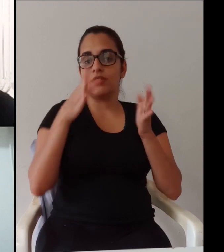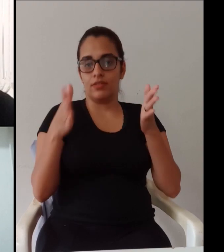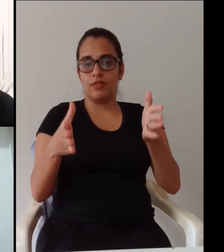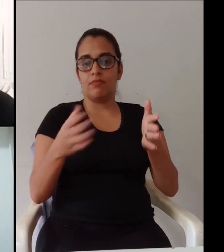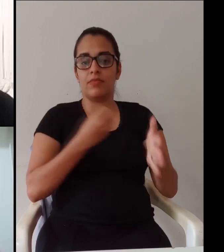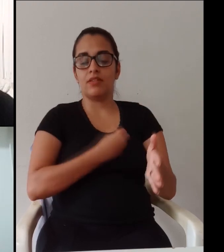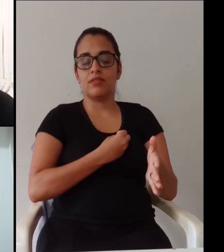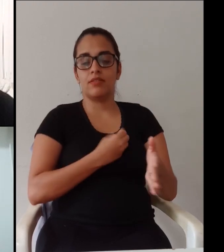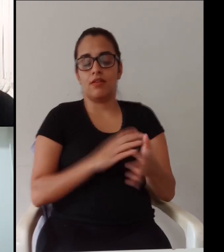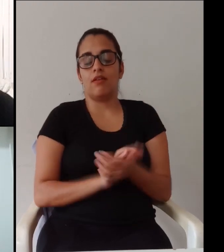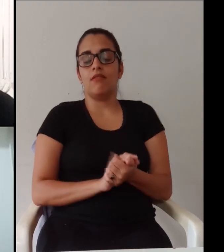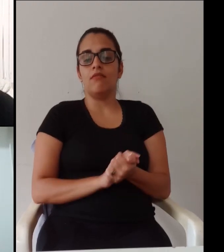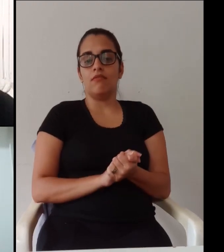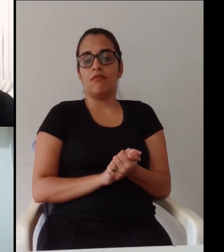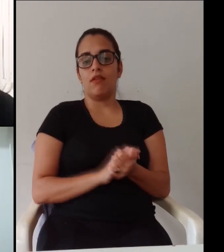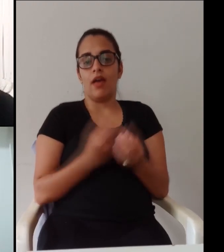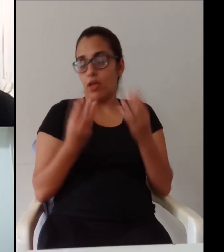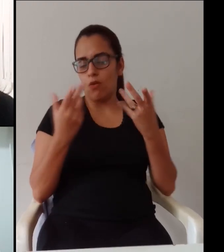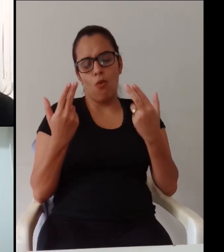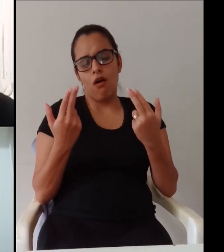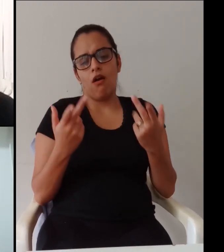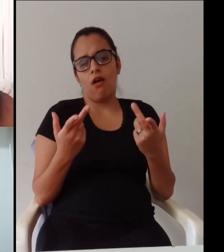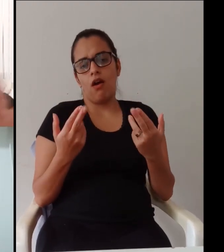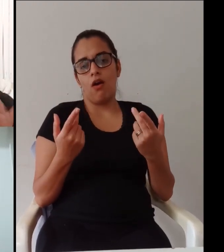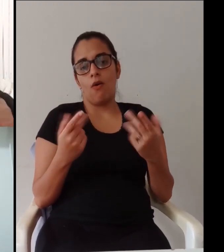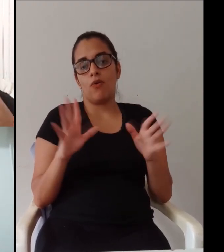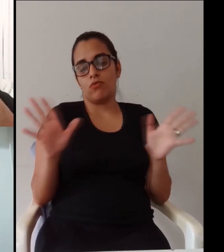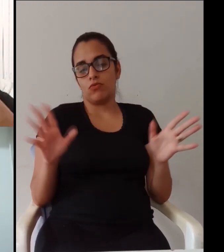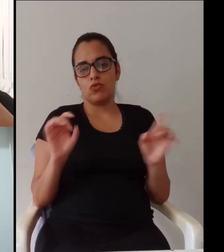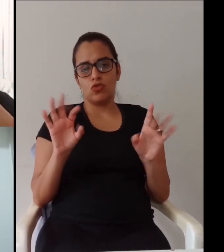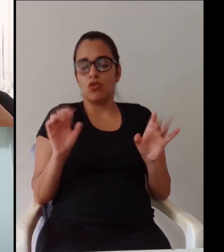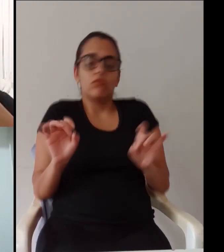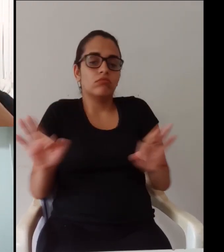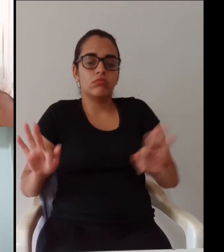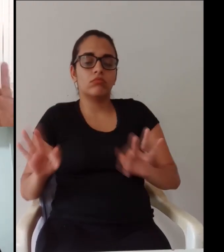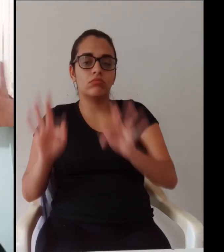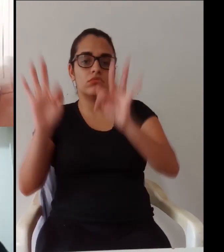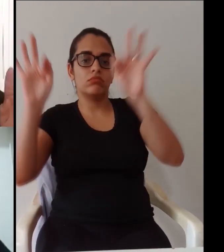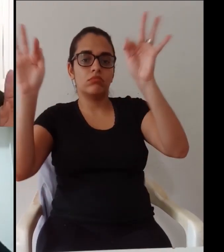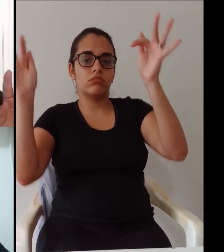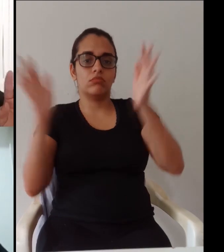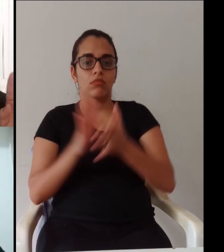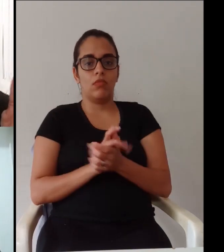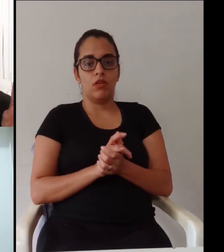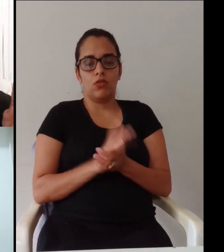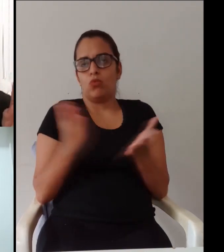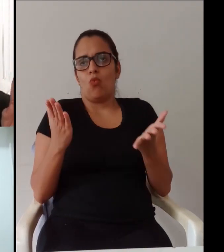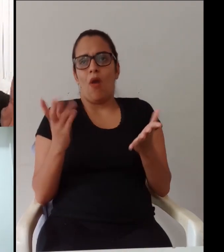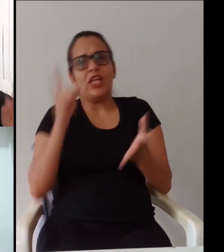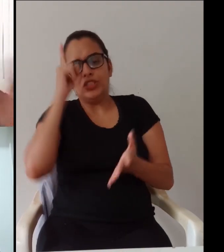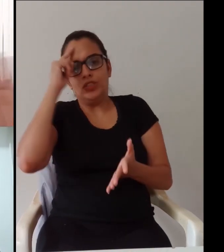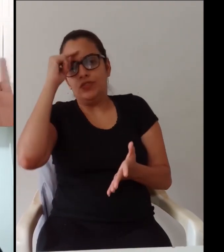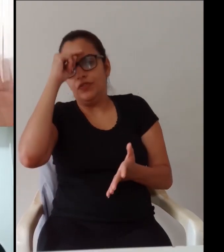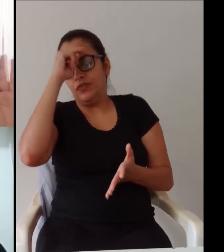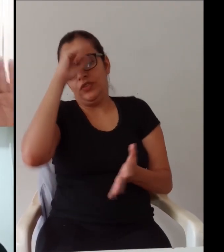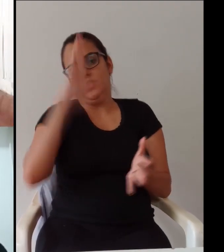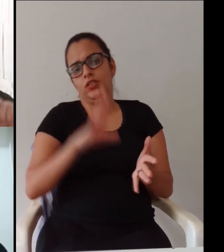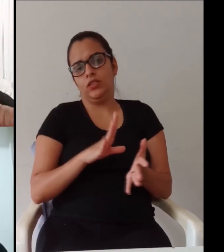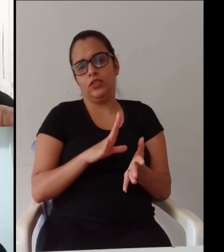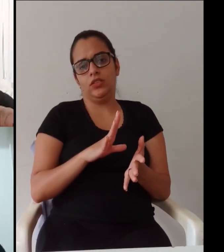de onde o aluno parte é como se ele estivesse entrando na instituição mas quando é a de instituição é através né do ambiente